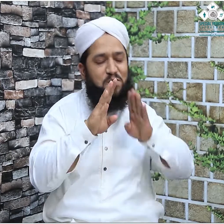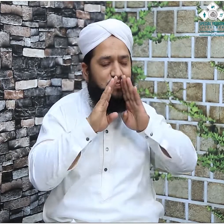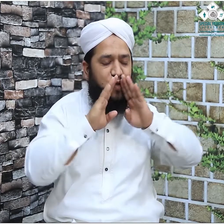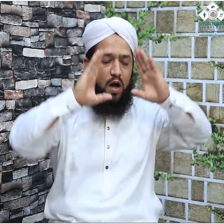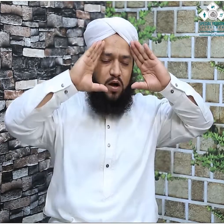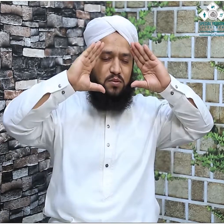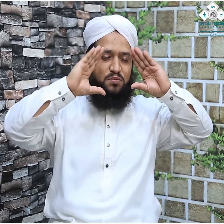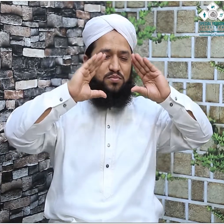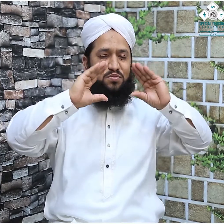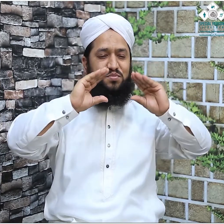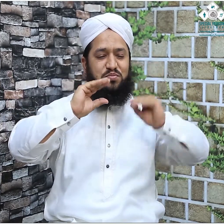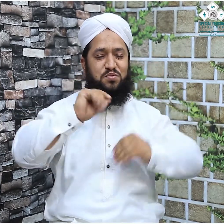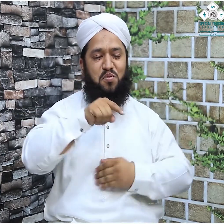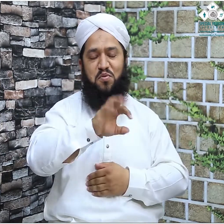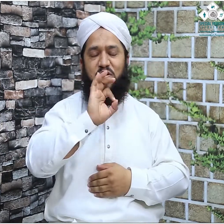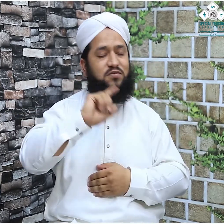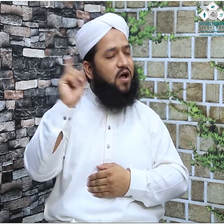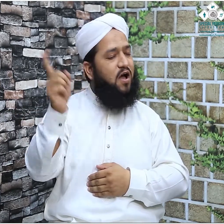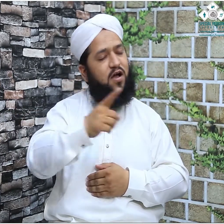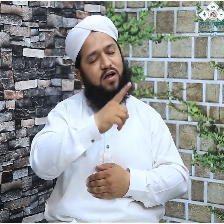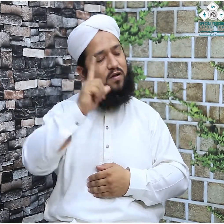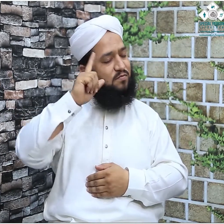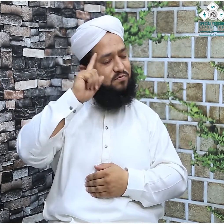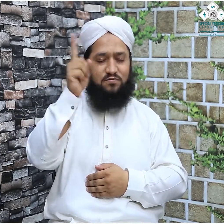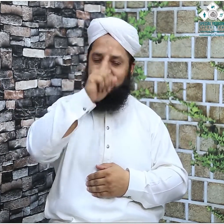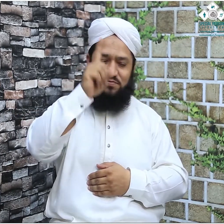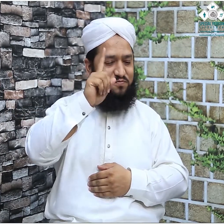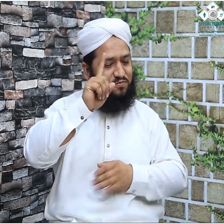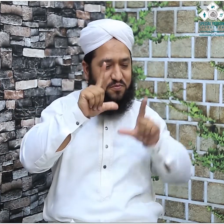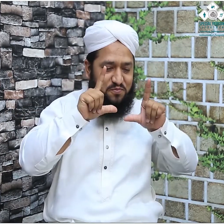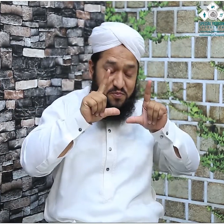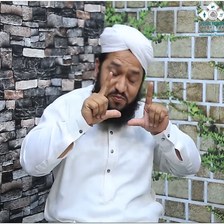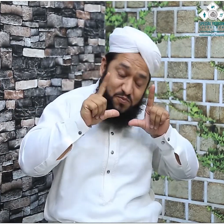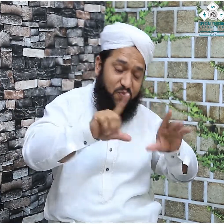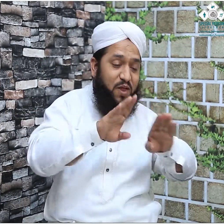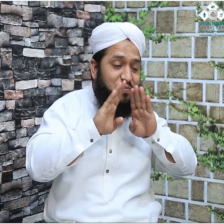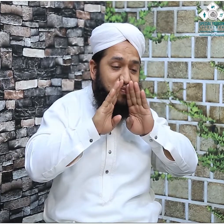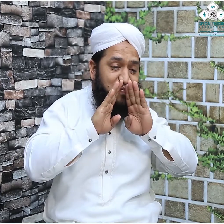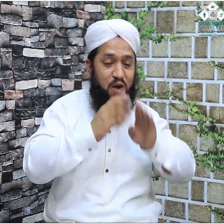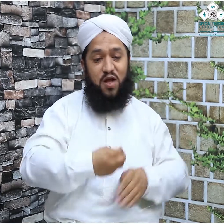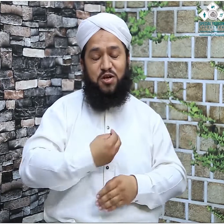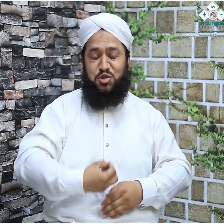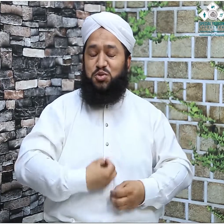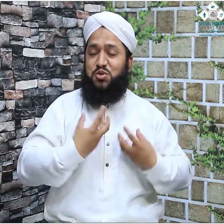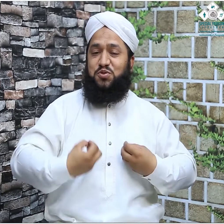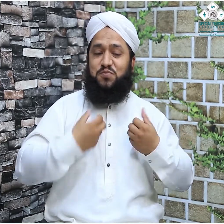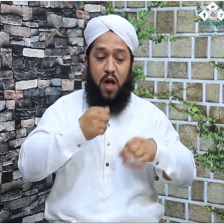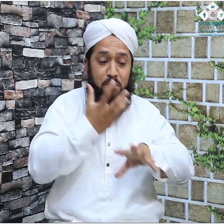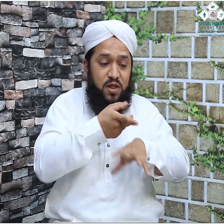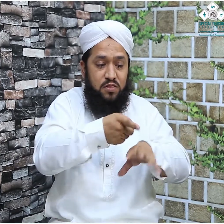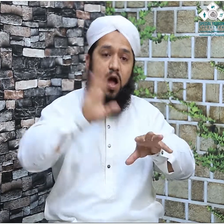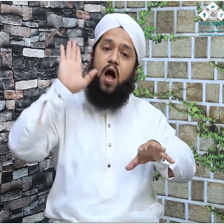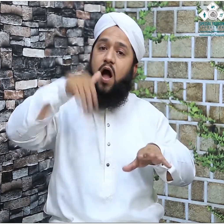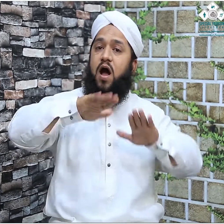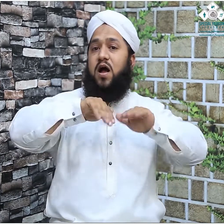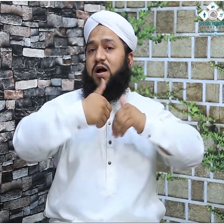شاکانِ رسول جب چومتے ہیں تو ان کے دلوں میں خوشی داخل ہوتی ہے یہ پتھر کہاں سے آیا اس پتھر کو حضرت عادب علی صلی اللہ علیہ وسلم